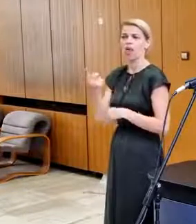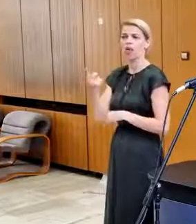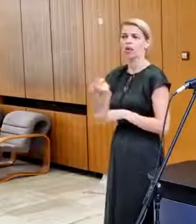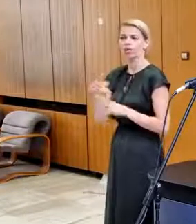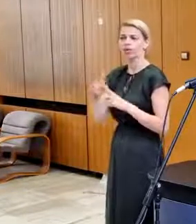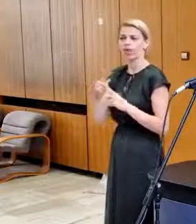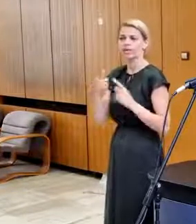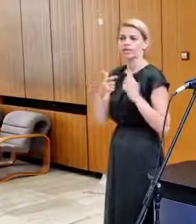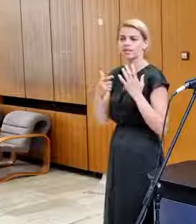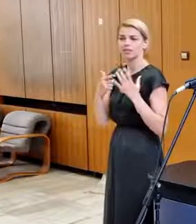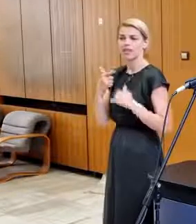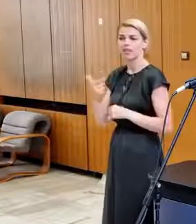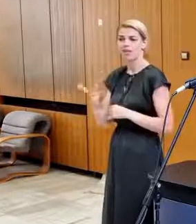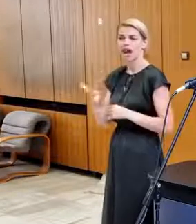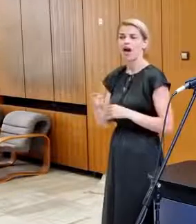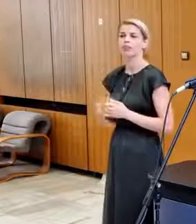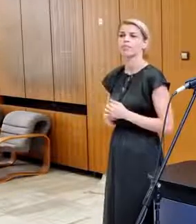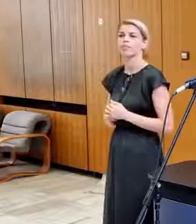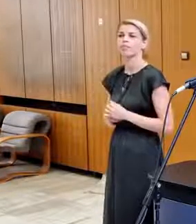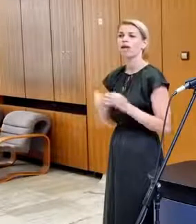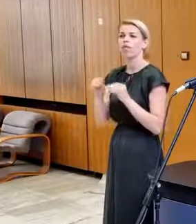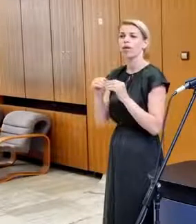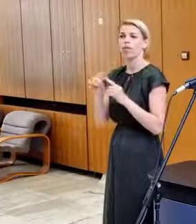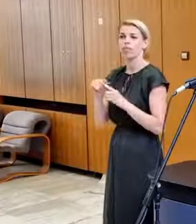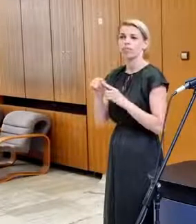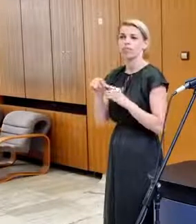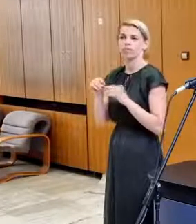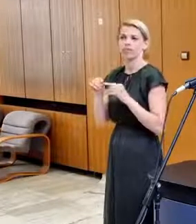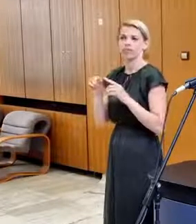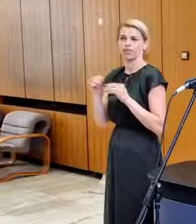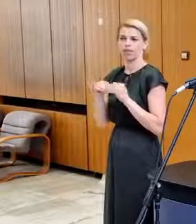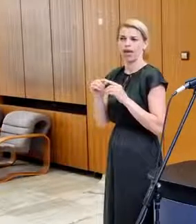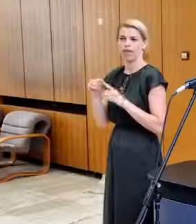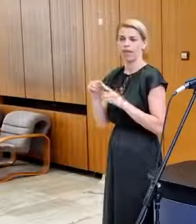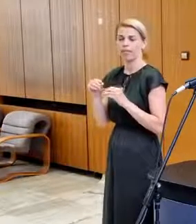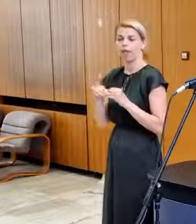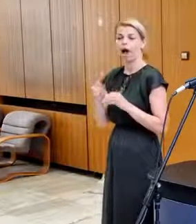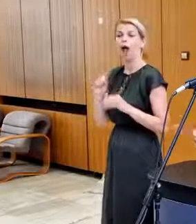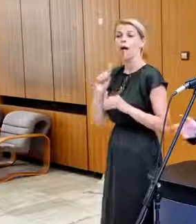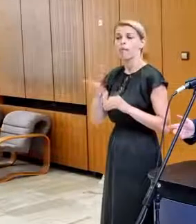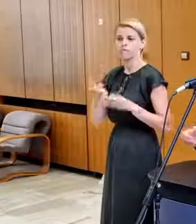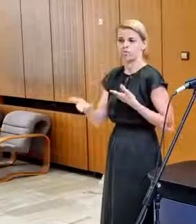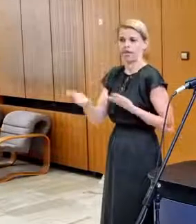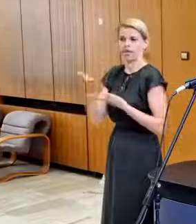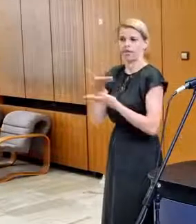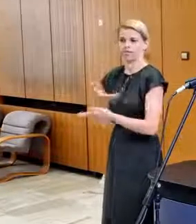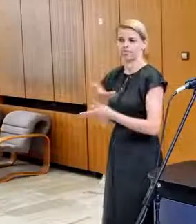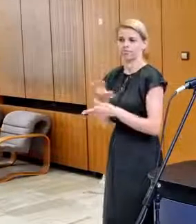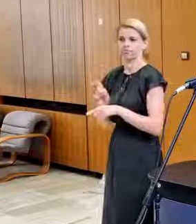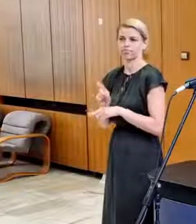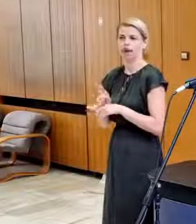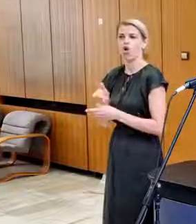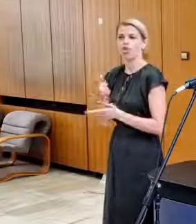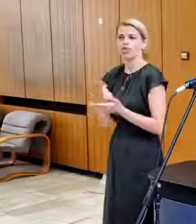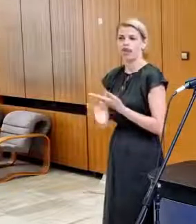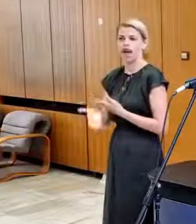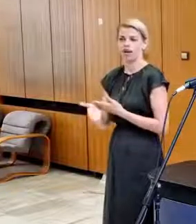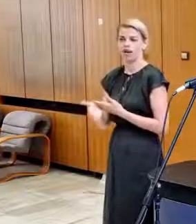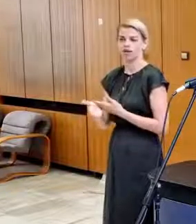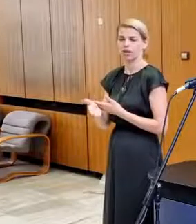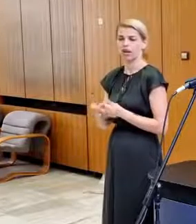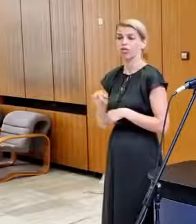T-72, o BVPčkách, o tom všetkom sa baviť môžeme, ale musíme mať adekvátnu náhradu. A adekvátna náhrada je taká náhrada, ktorá